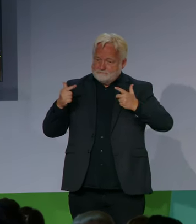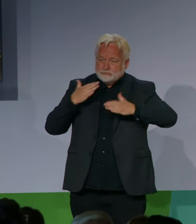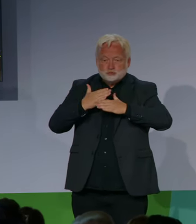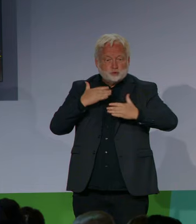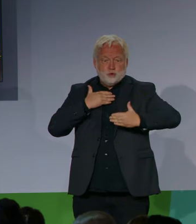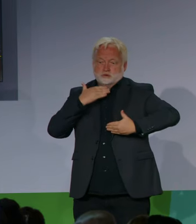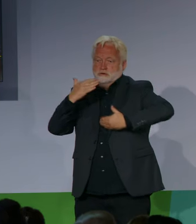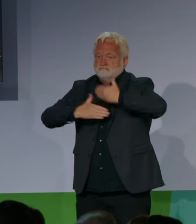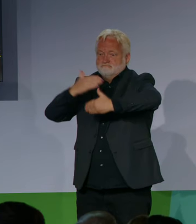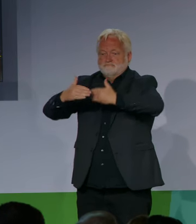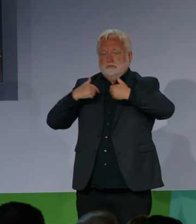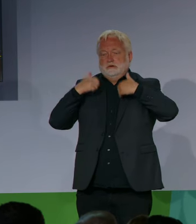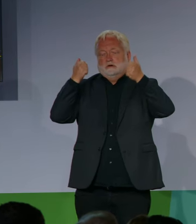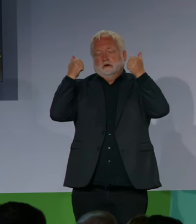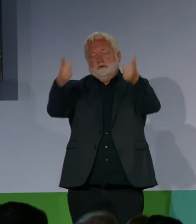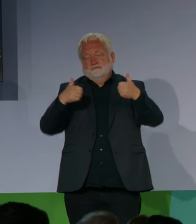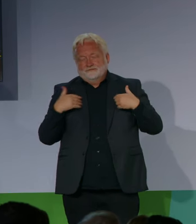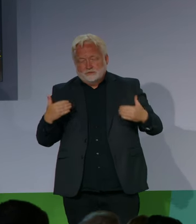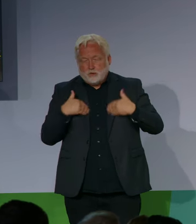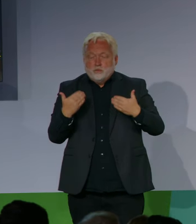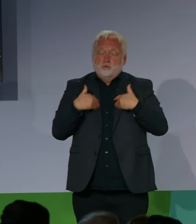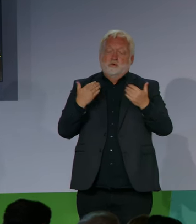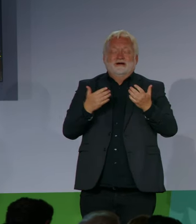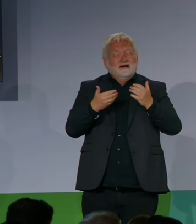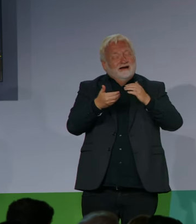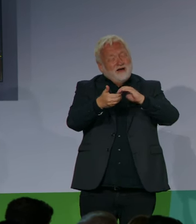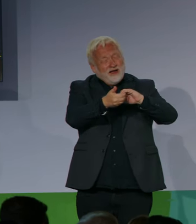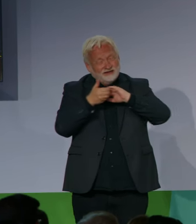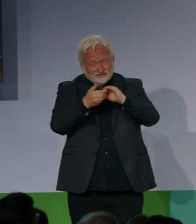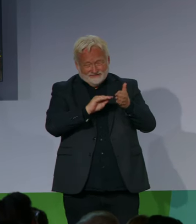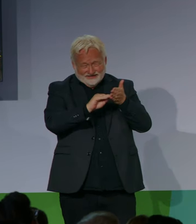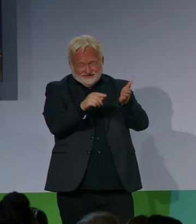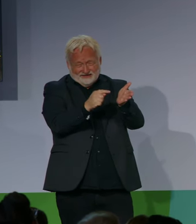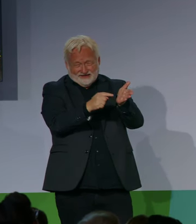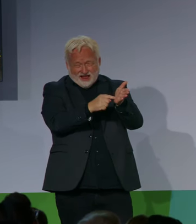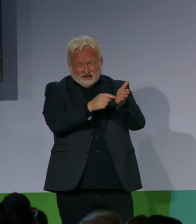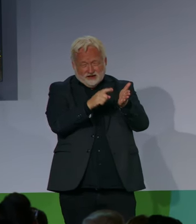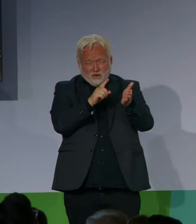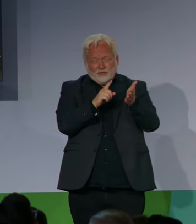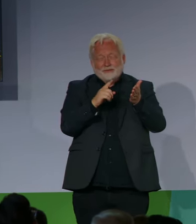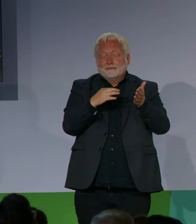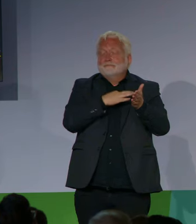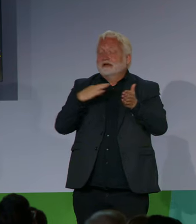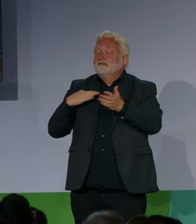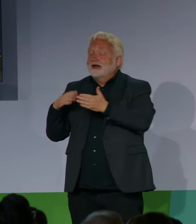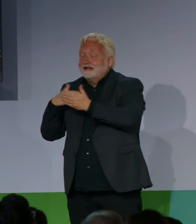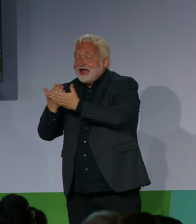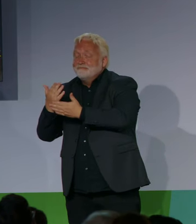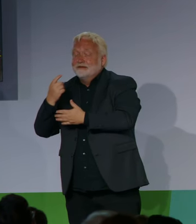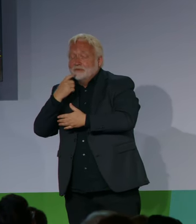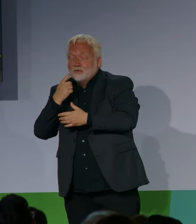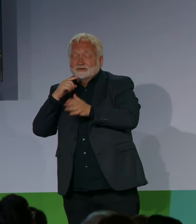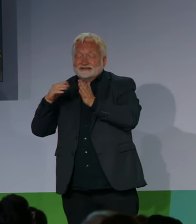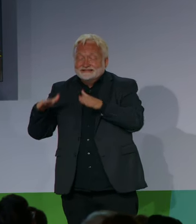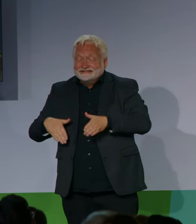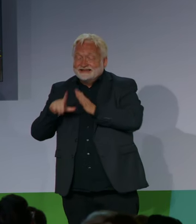diese Reform. Wir setzen uns dafür ein, dass sie jetzt schnellstmöglich auf den Weg gebracht wird. Und an die Andresse